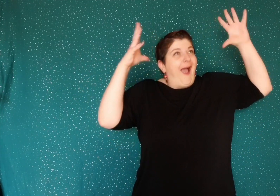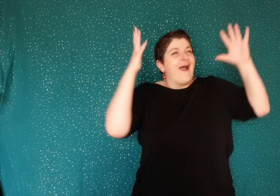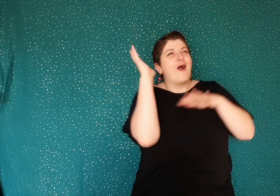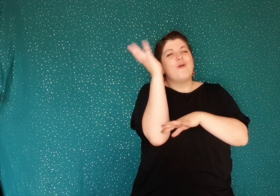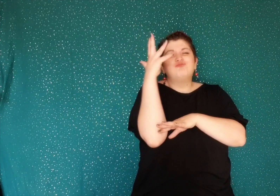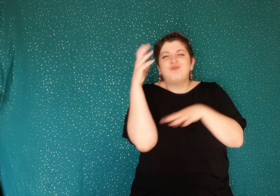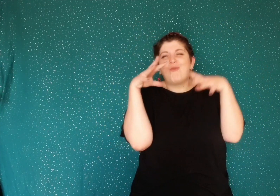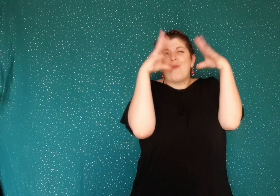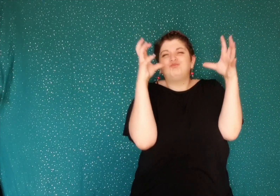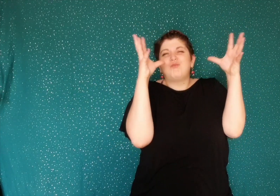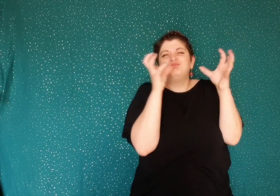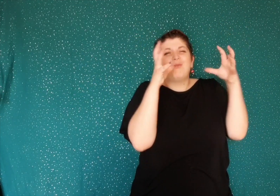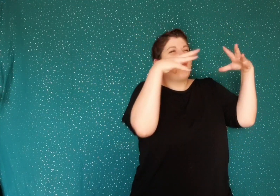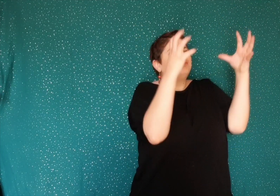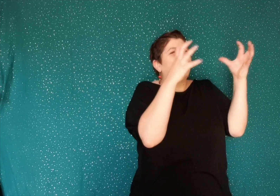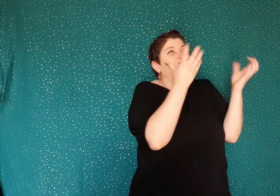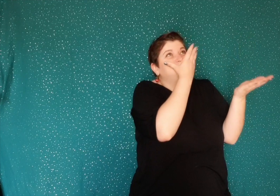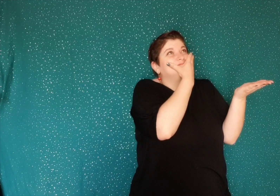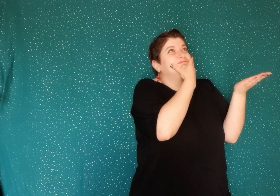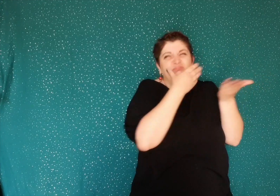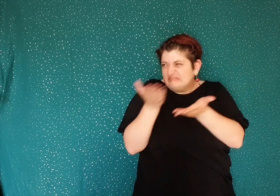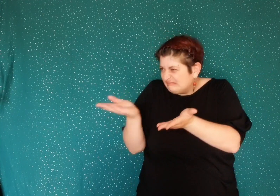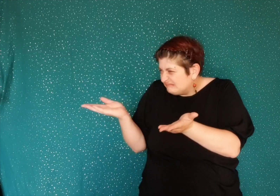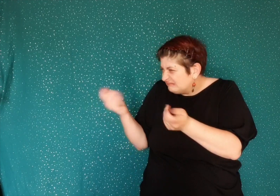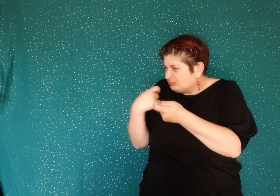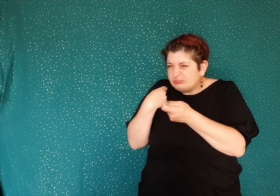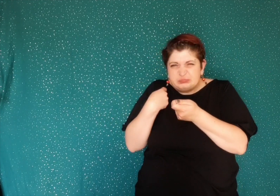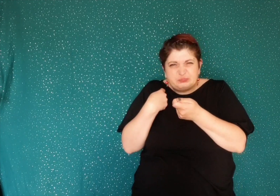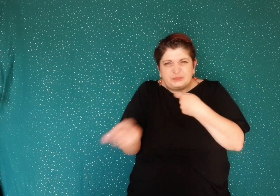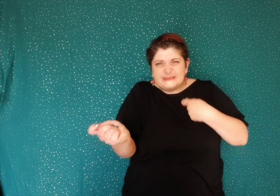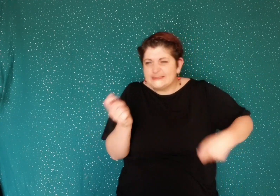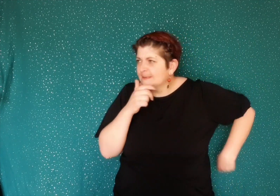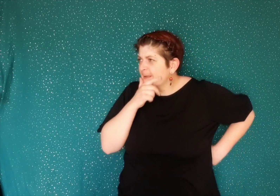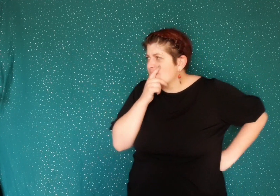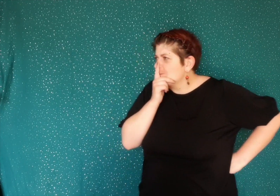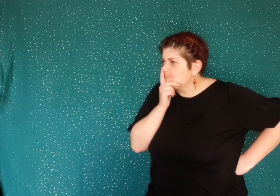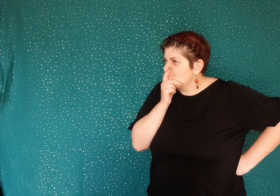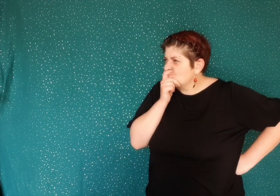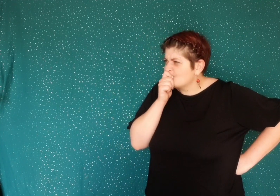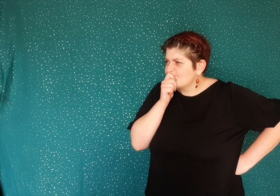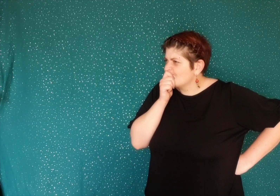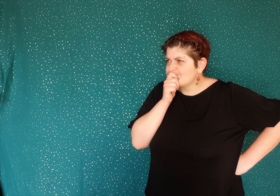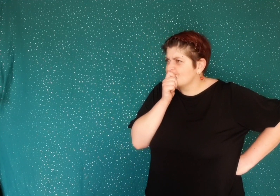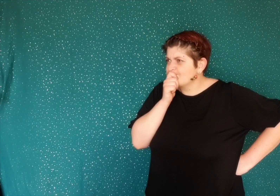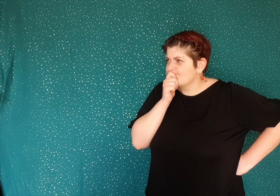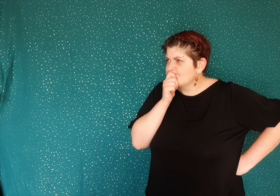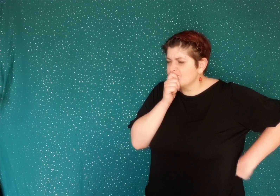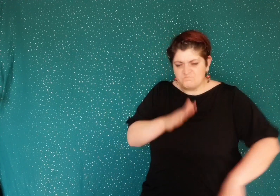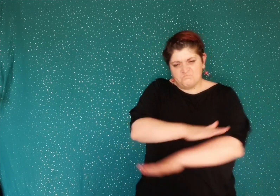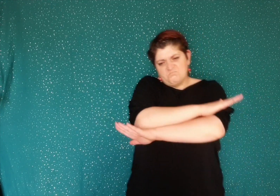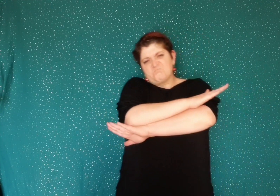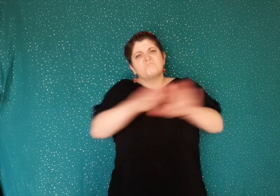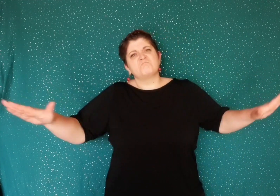si loin de son monde idéal alors Benoît